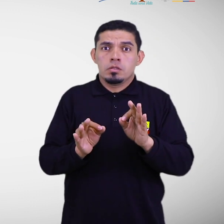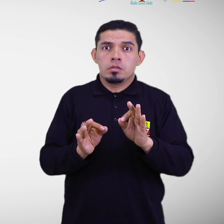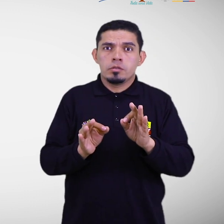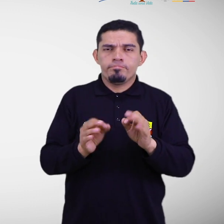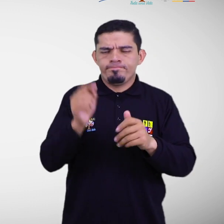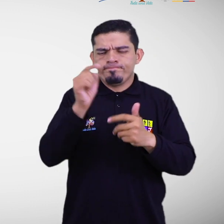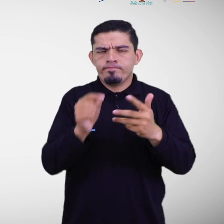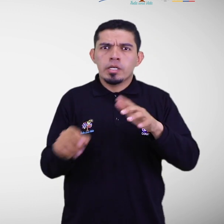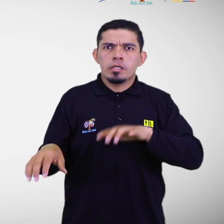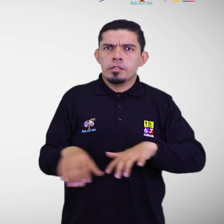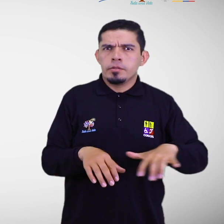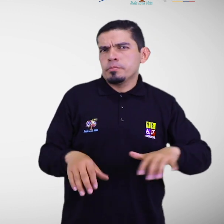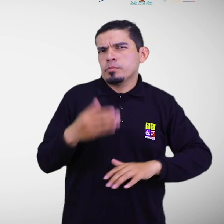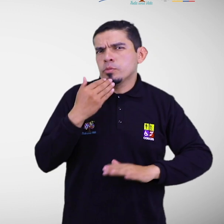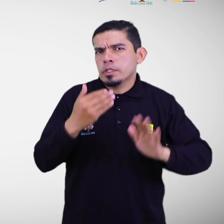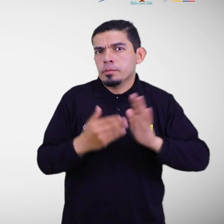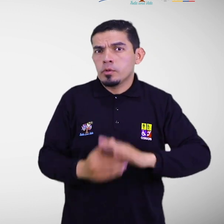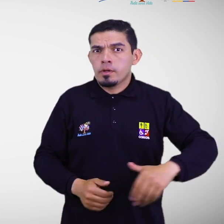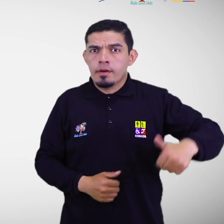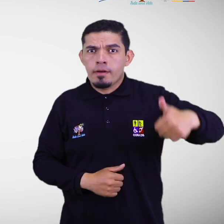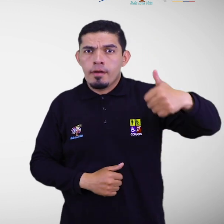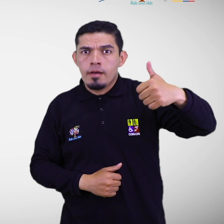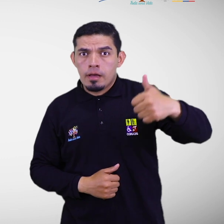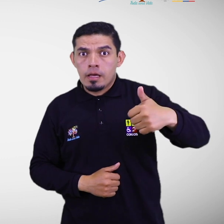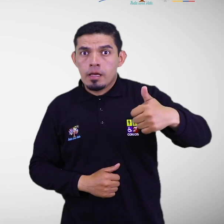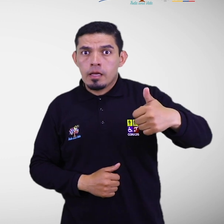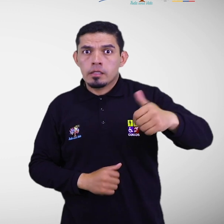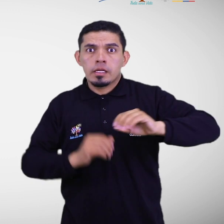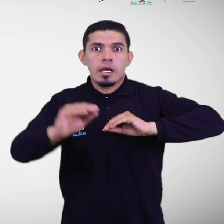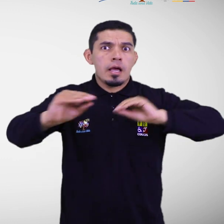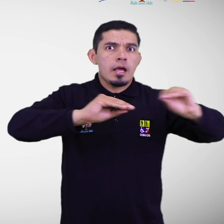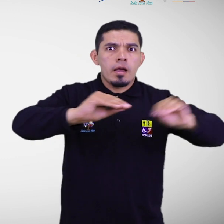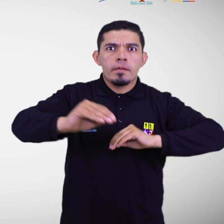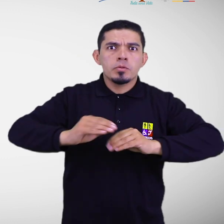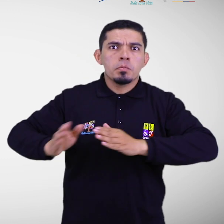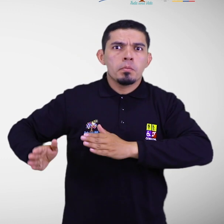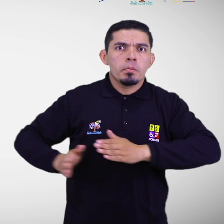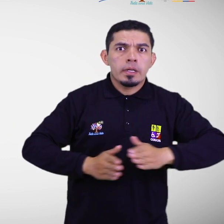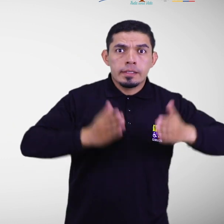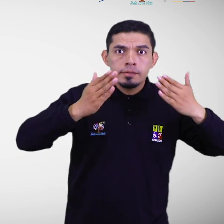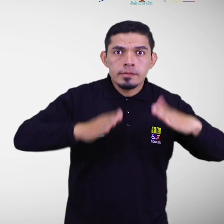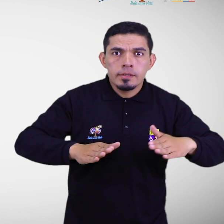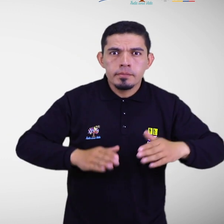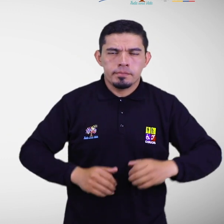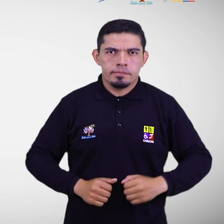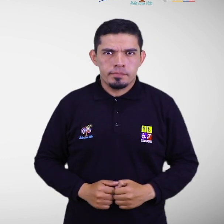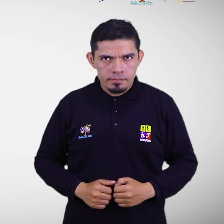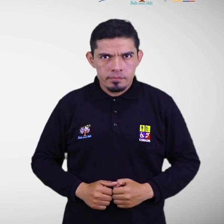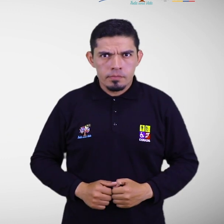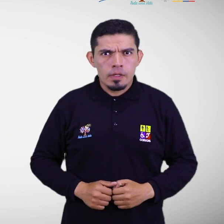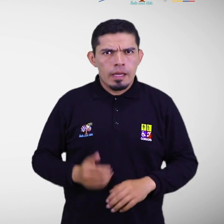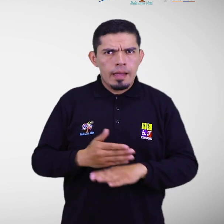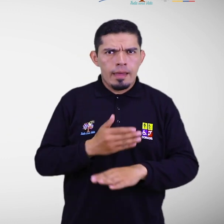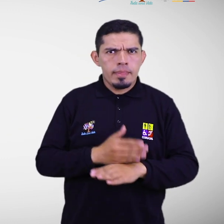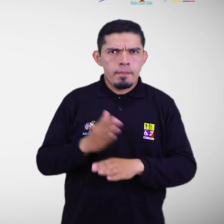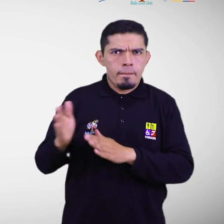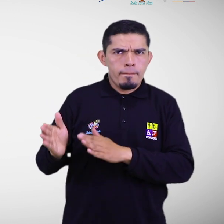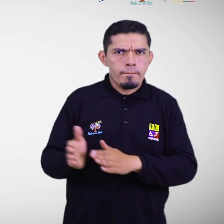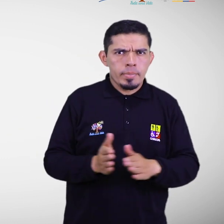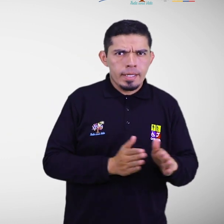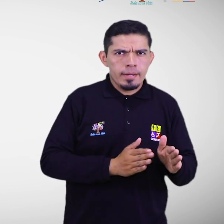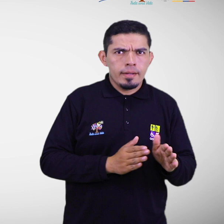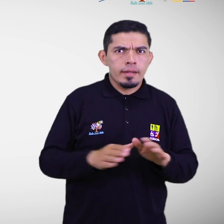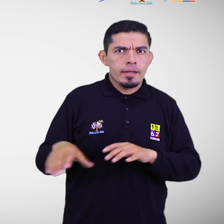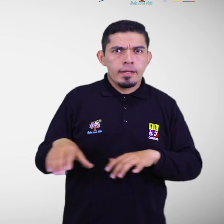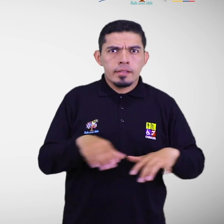siguientes actividades. A. Activación de mecanismos planificados. Los instrumentos de planificación para la